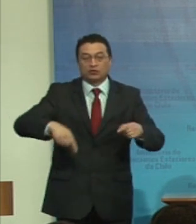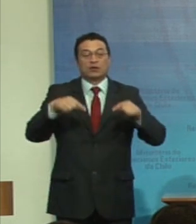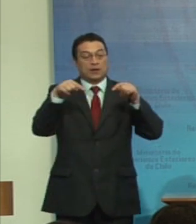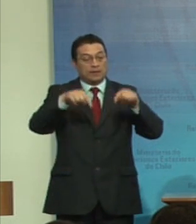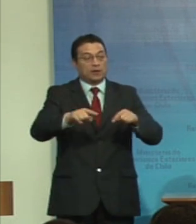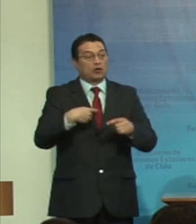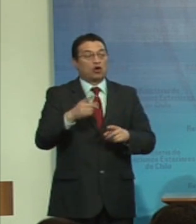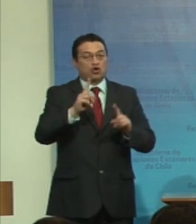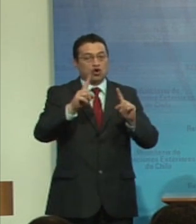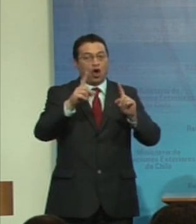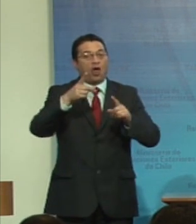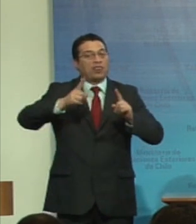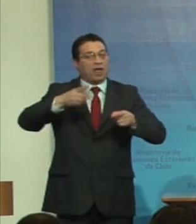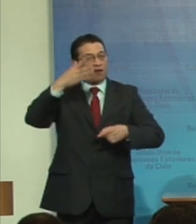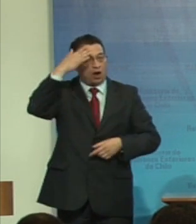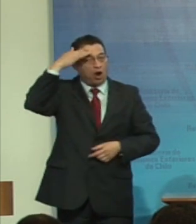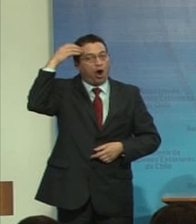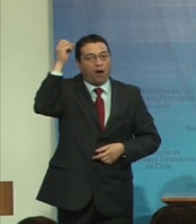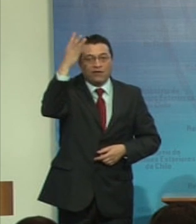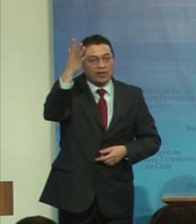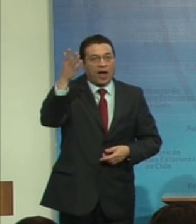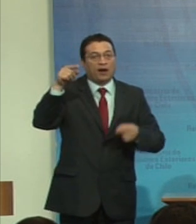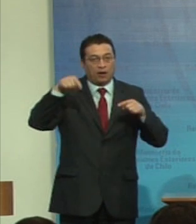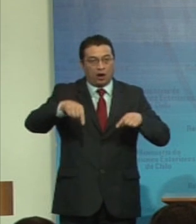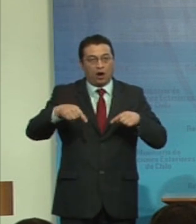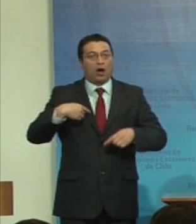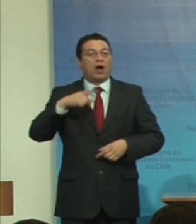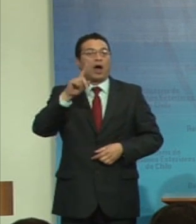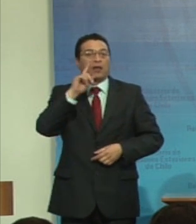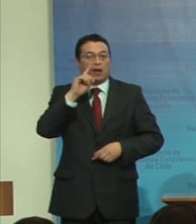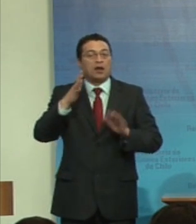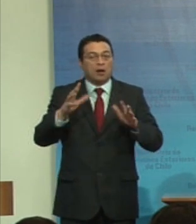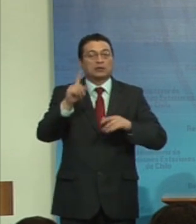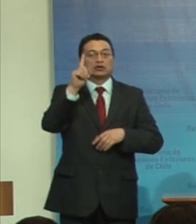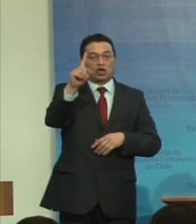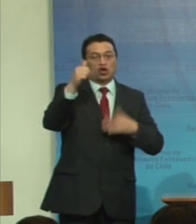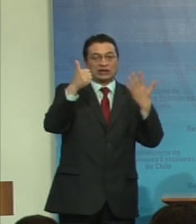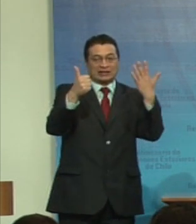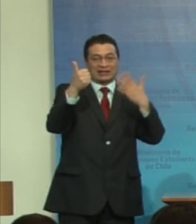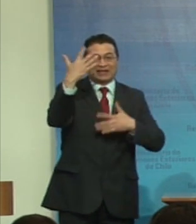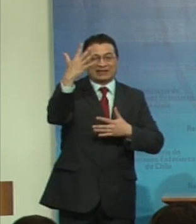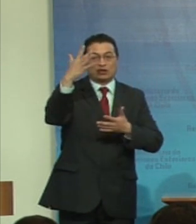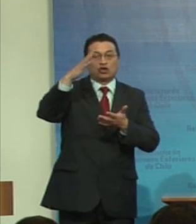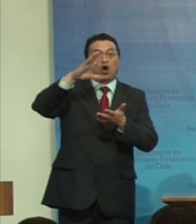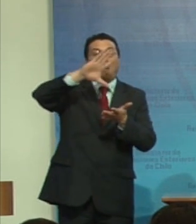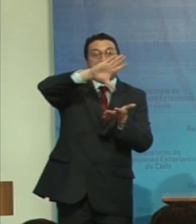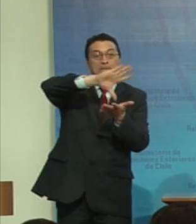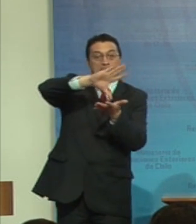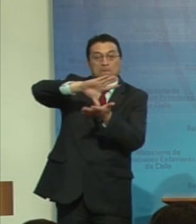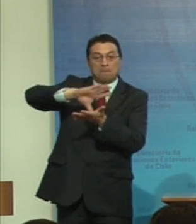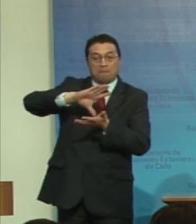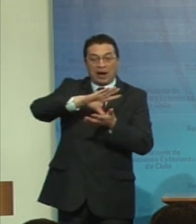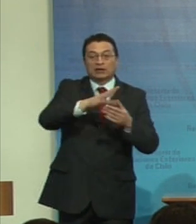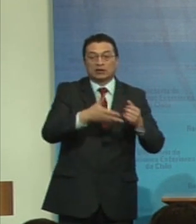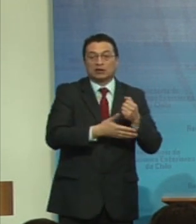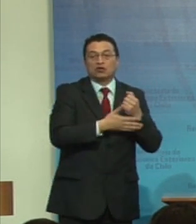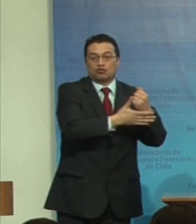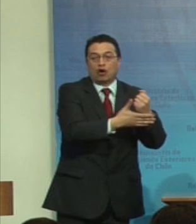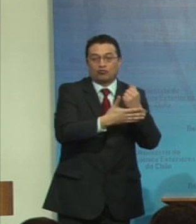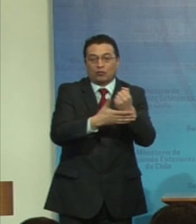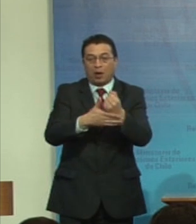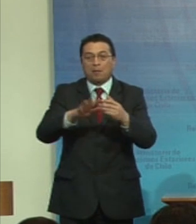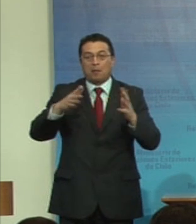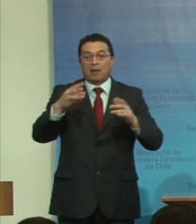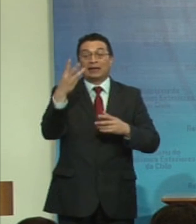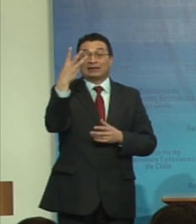que no debemos olvidar porque hoy día cuando contamos con 165 Estados Partes donde ya menos de